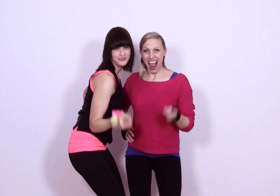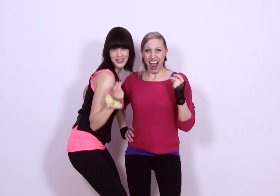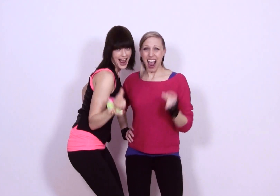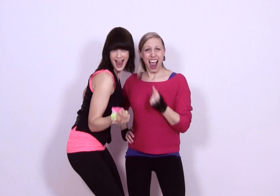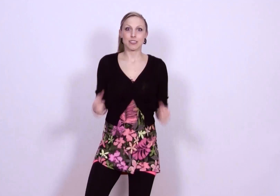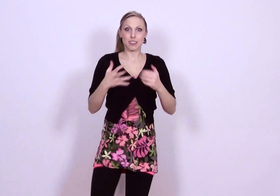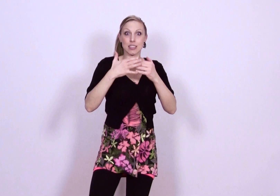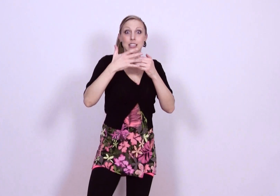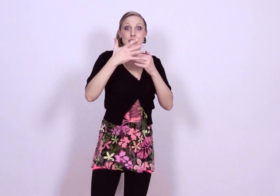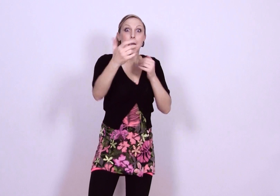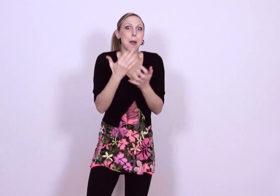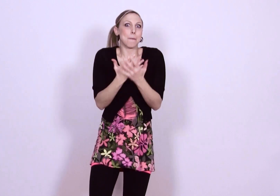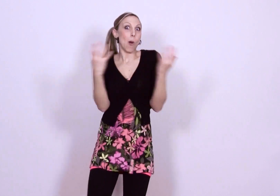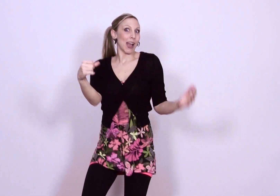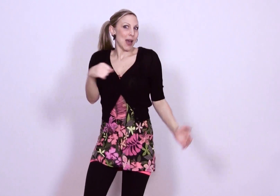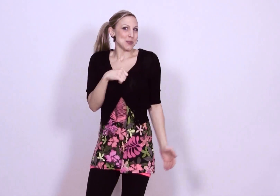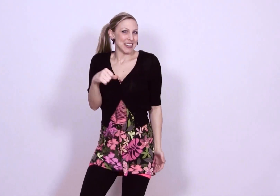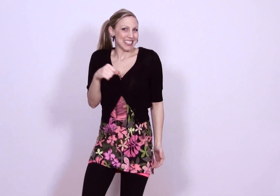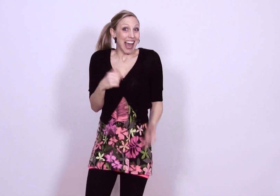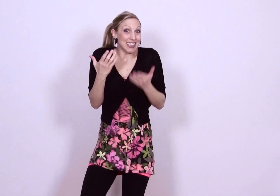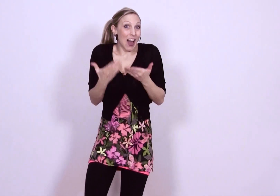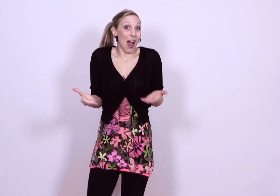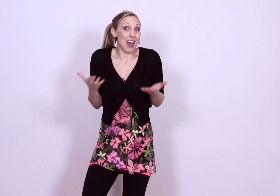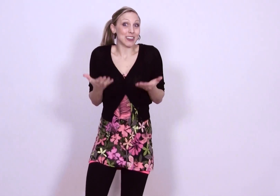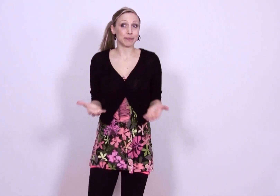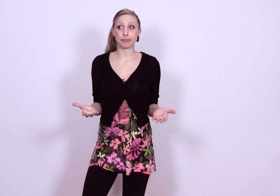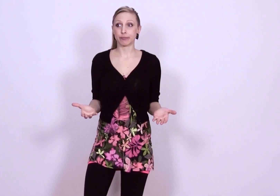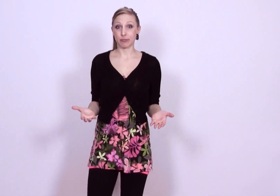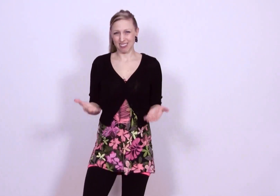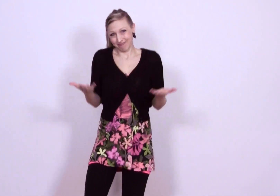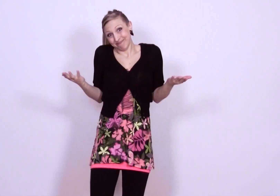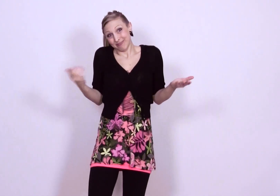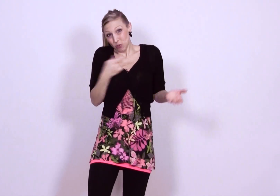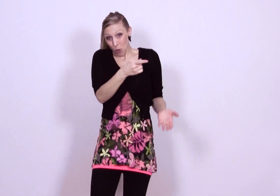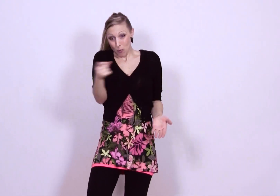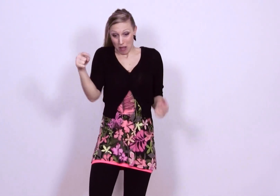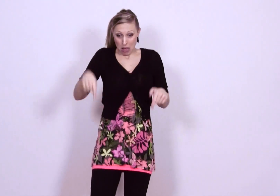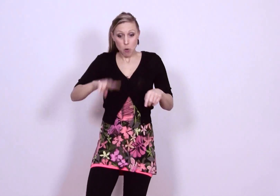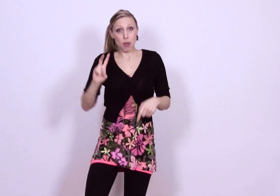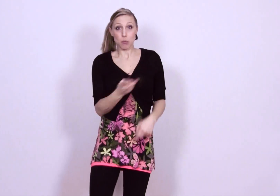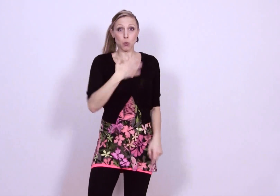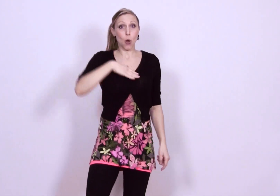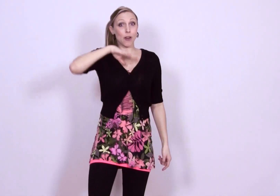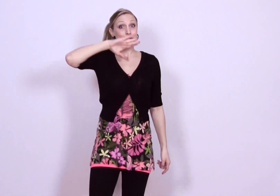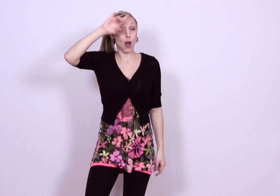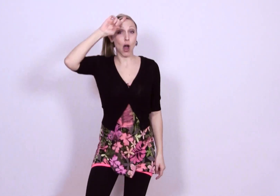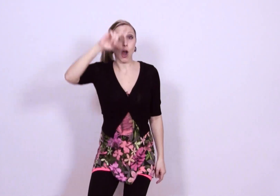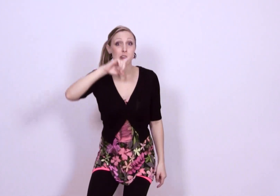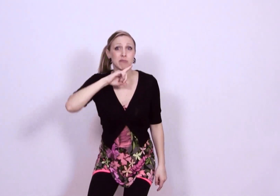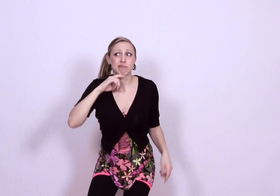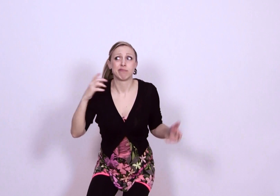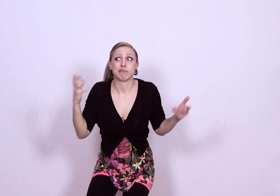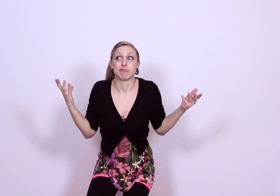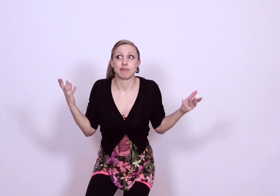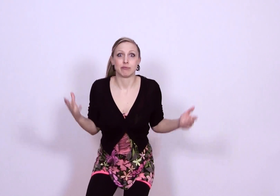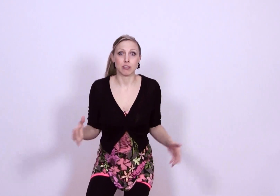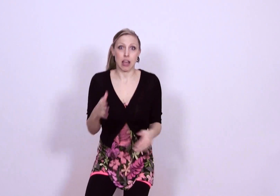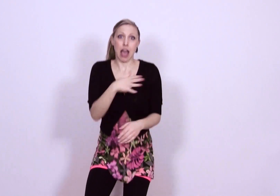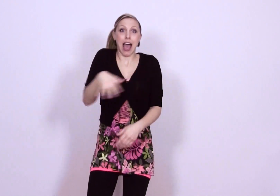Det kommer bli många roliga dagar Fast de är här, både mor och far Alla